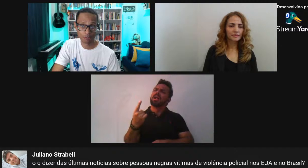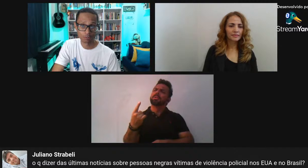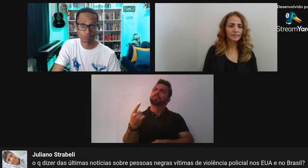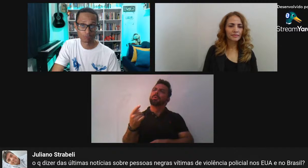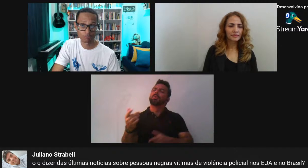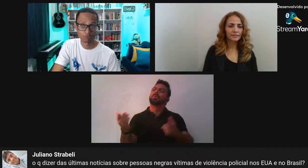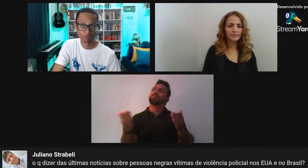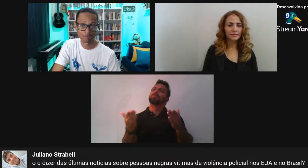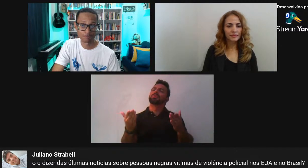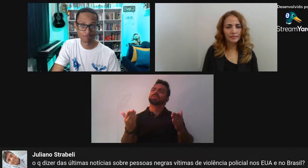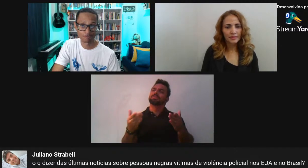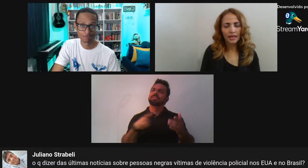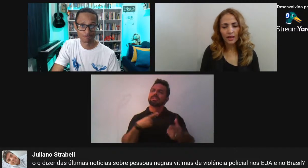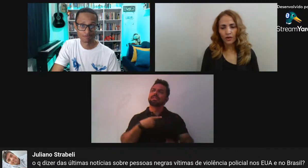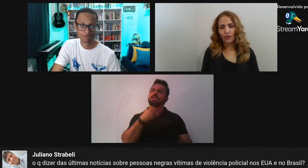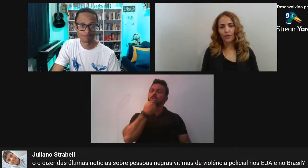Brasil